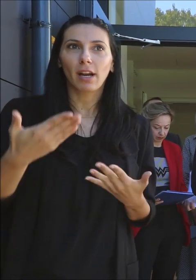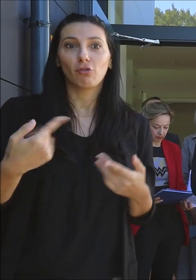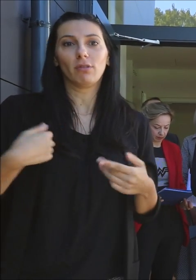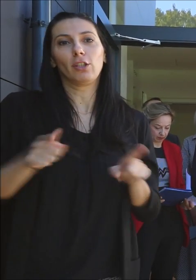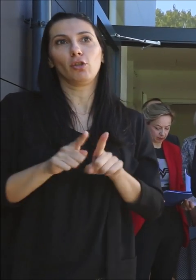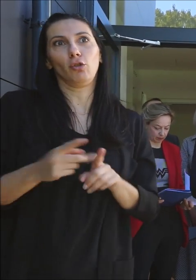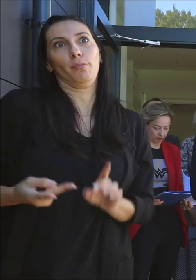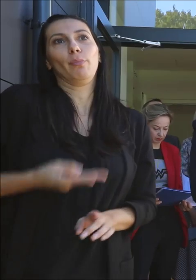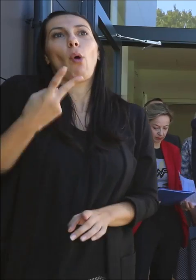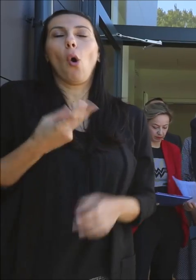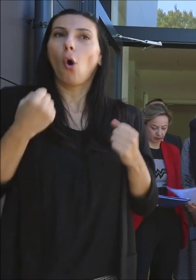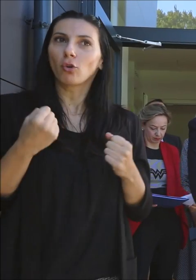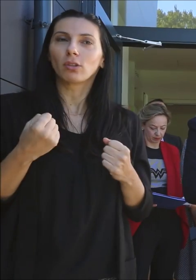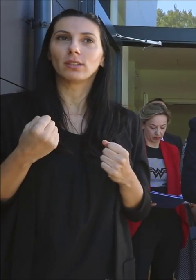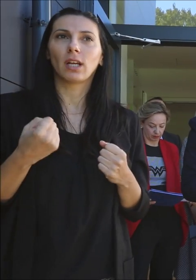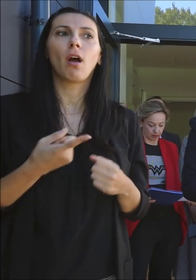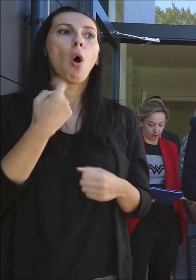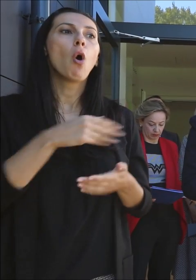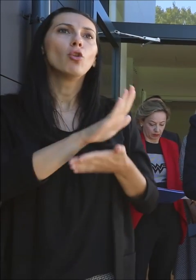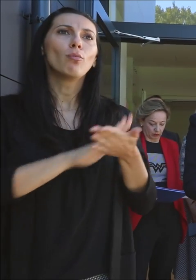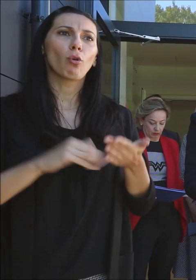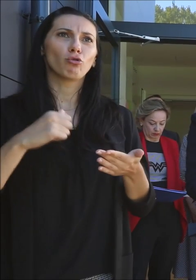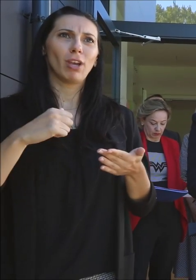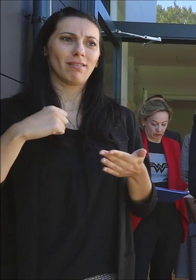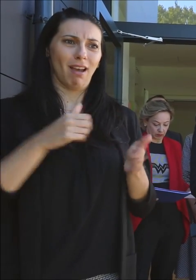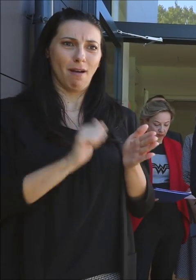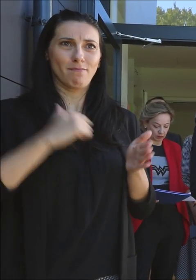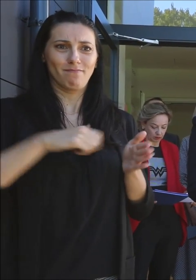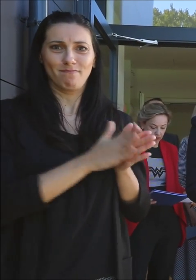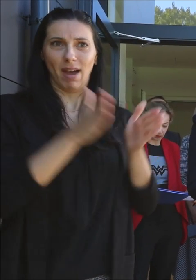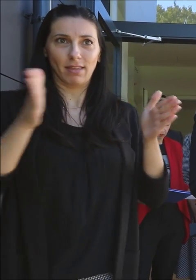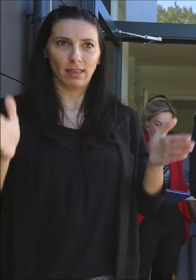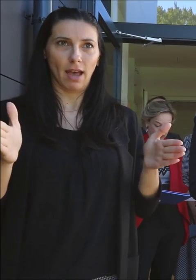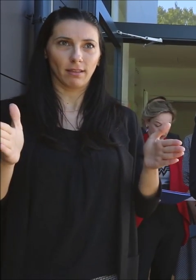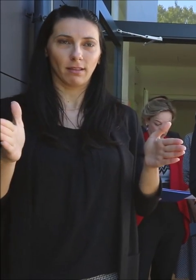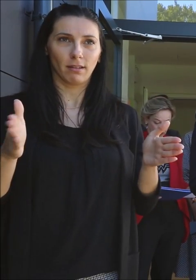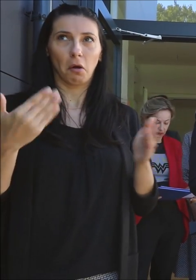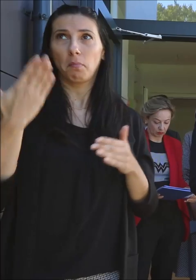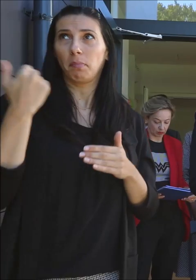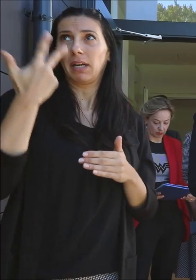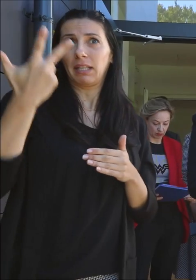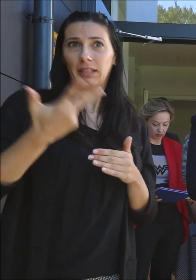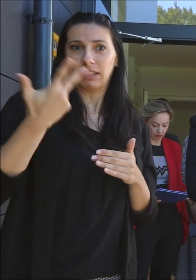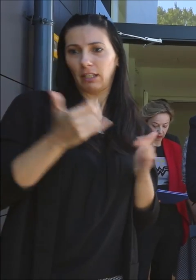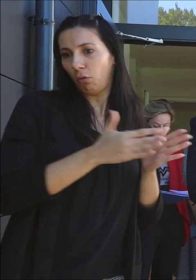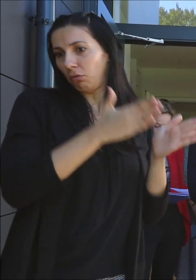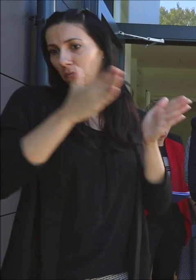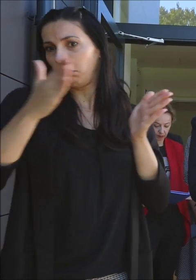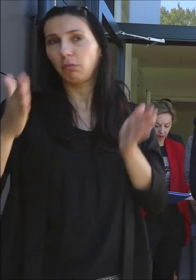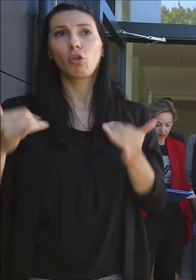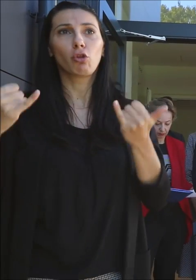na to ponosan, da evo od početka mandata našeg prije nešto više od tri godine do danas uložili smo čak